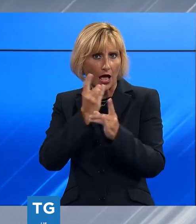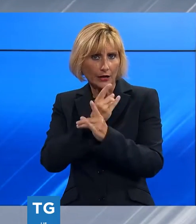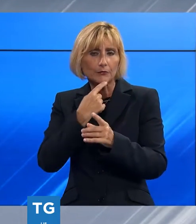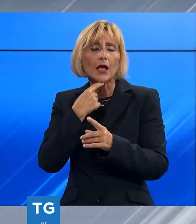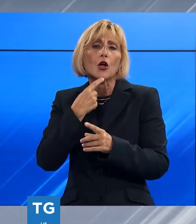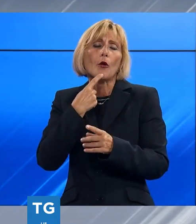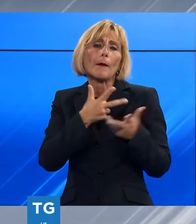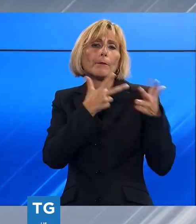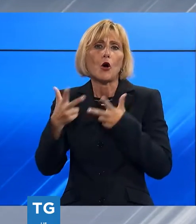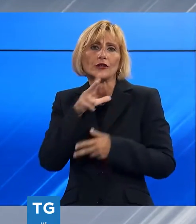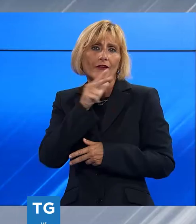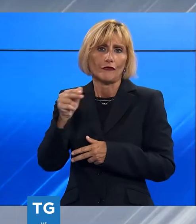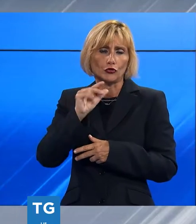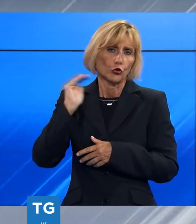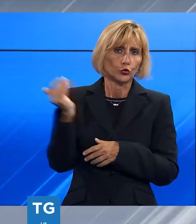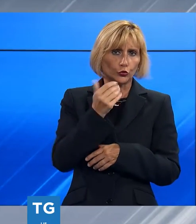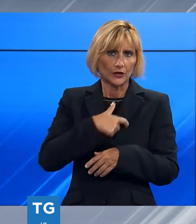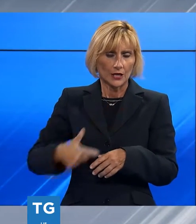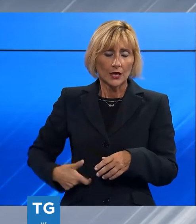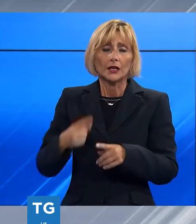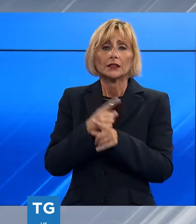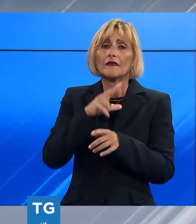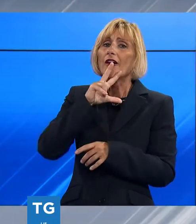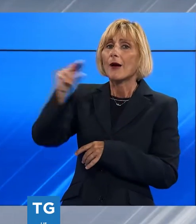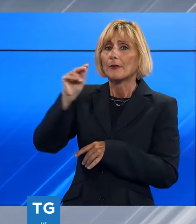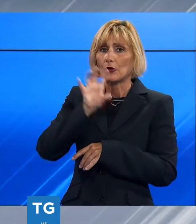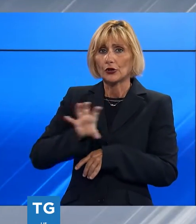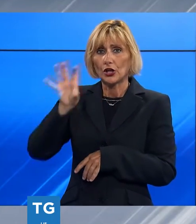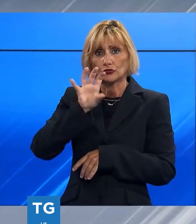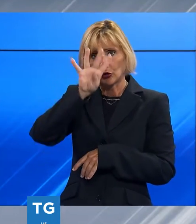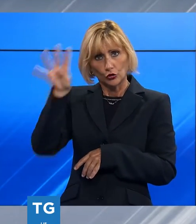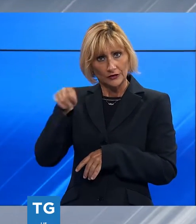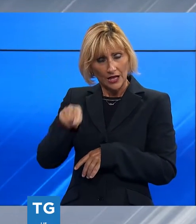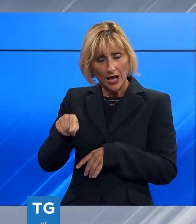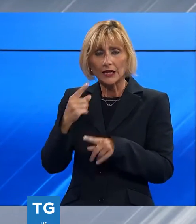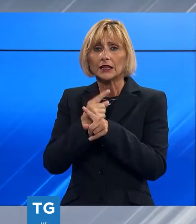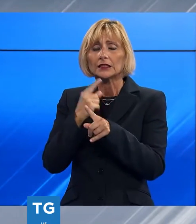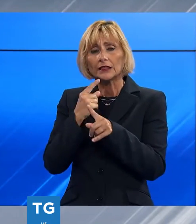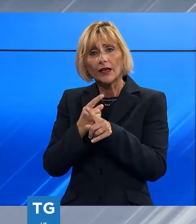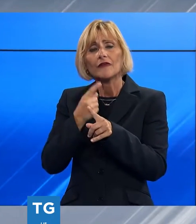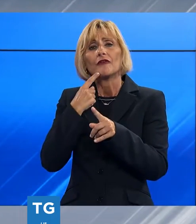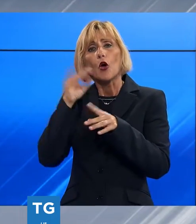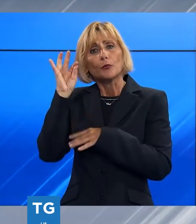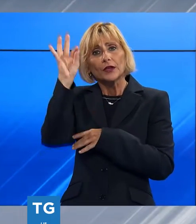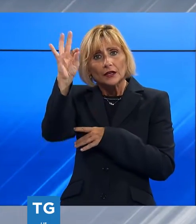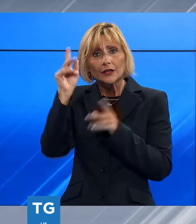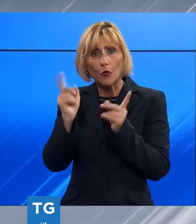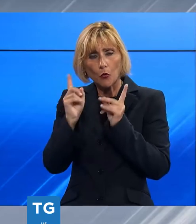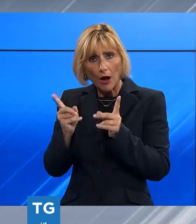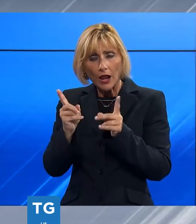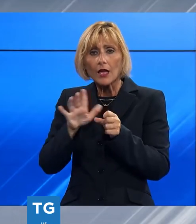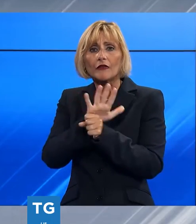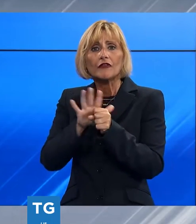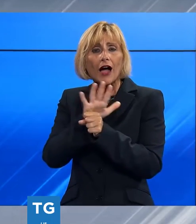Piana fa un appello alla regione per avviare un confronto serrato su questo tema, con l'obiettivo di evitare che le famiglie subiscano l